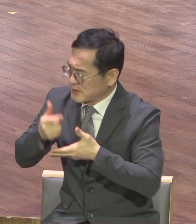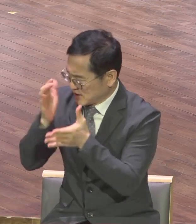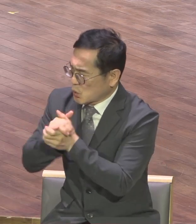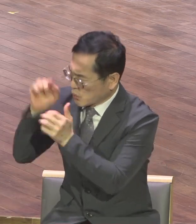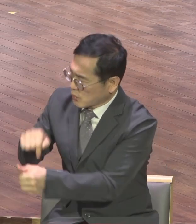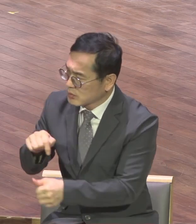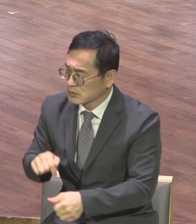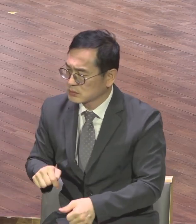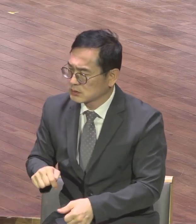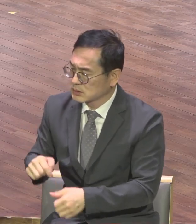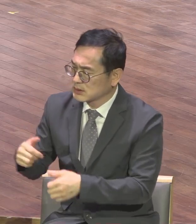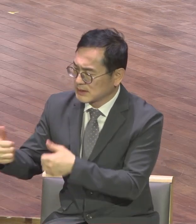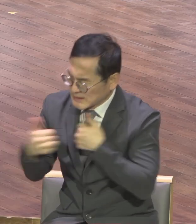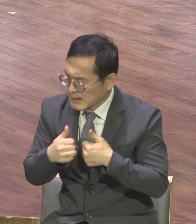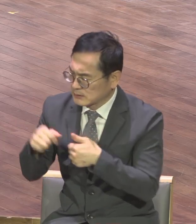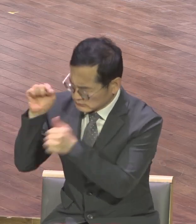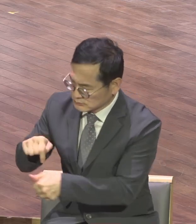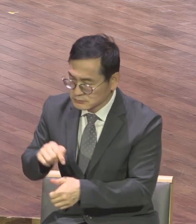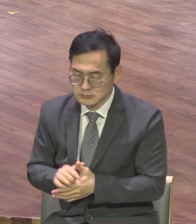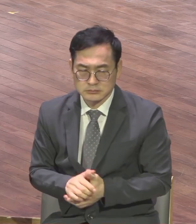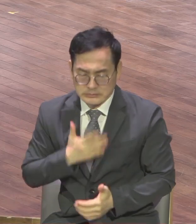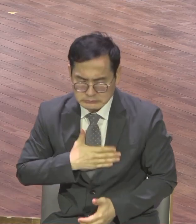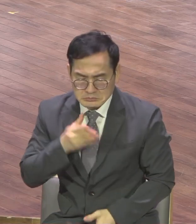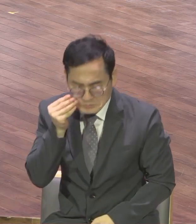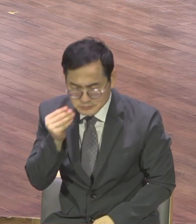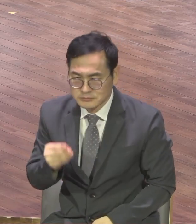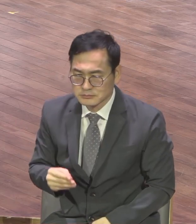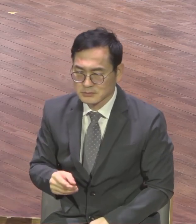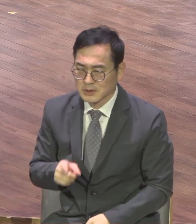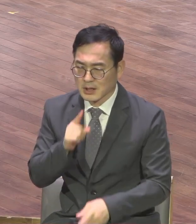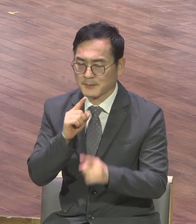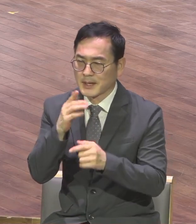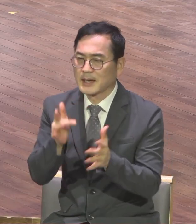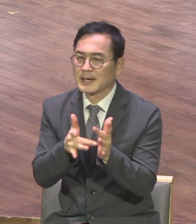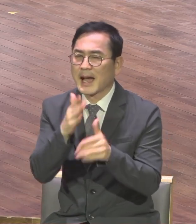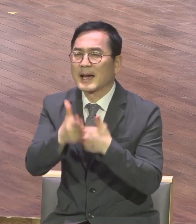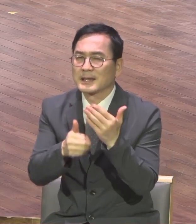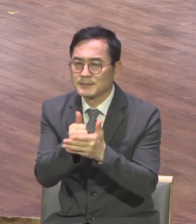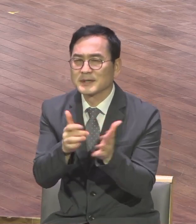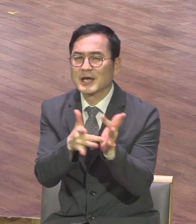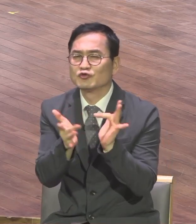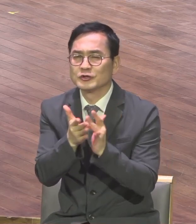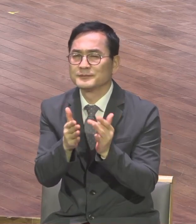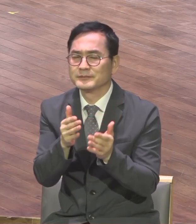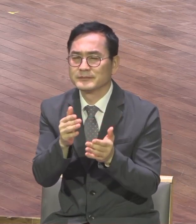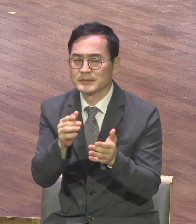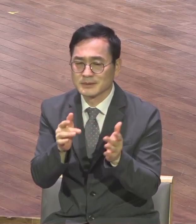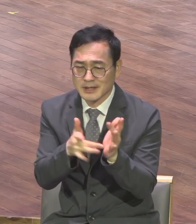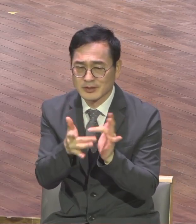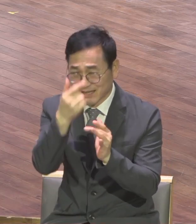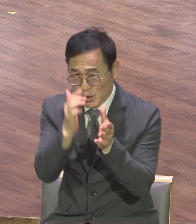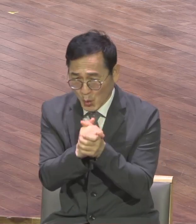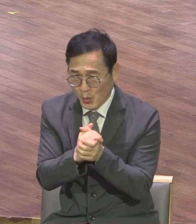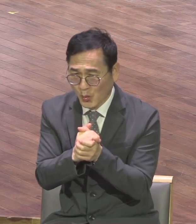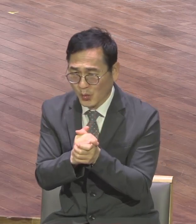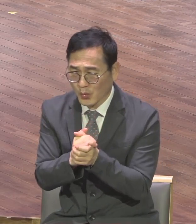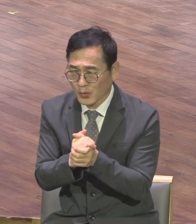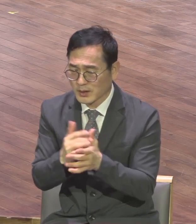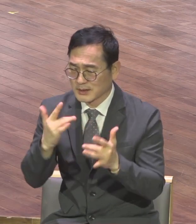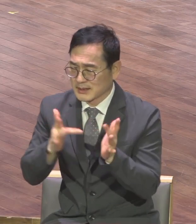정확하게 따라 하더라고 손실을 두 병 마시든 세 장 마시든 세 장 마시든 상관없어 예수 믿는 거 아무 상관없어 예수님이